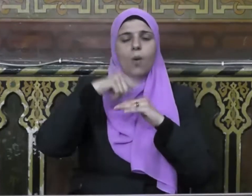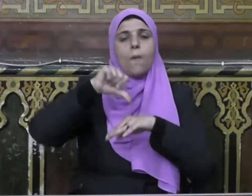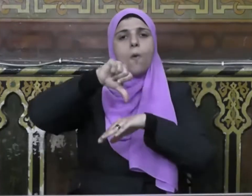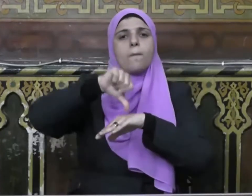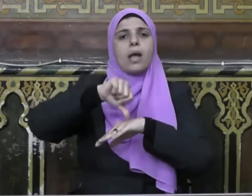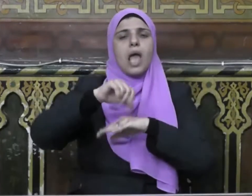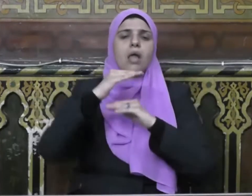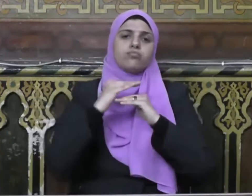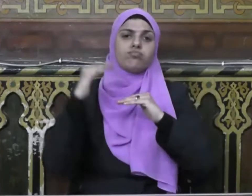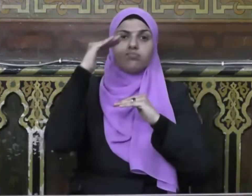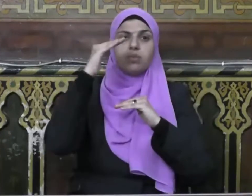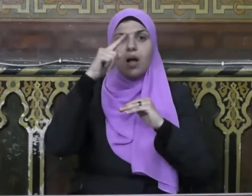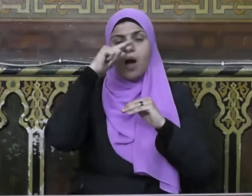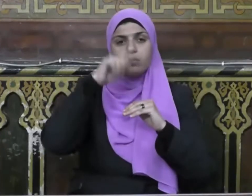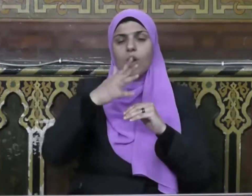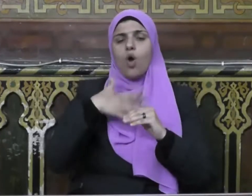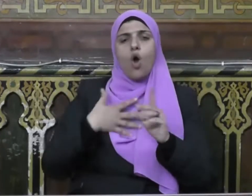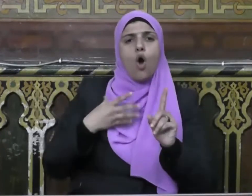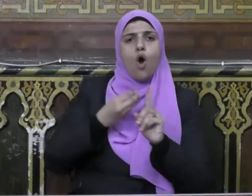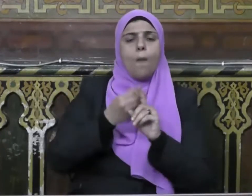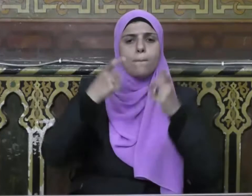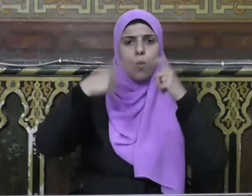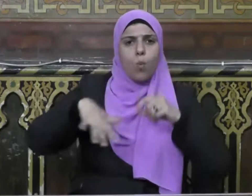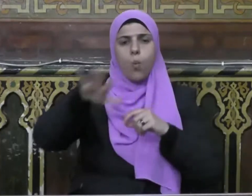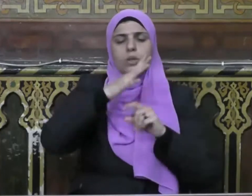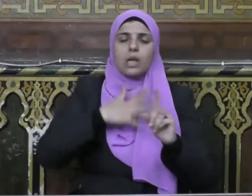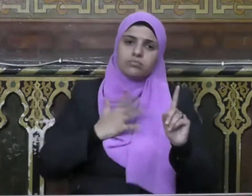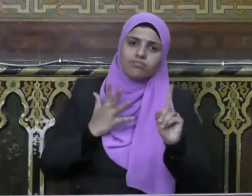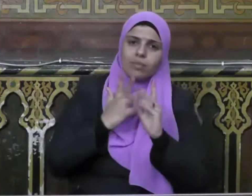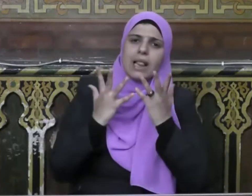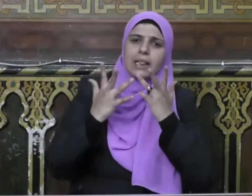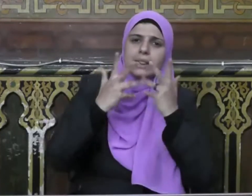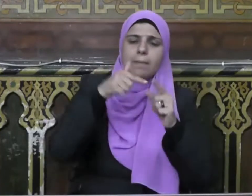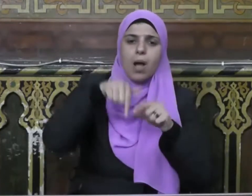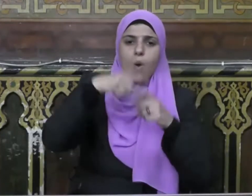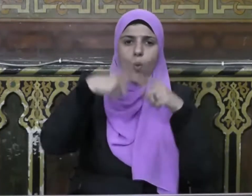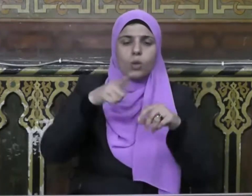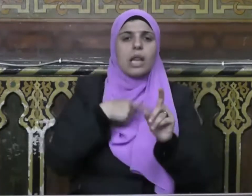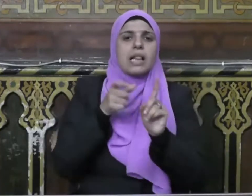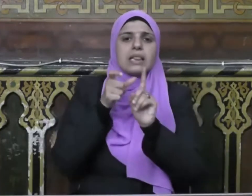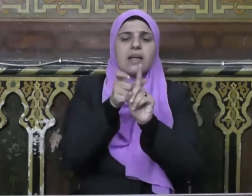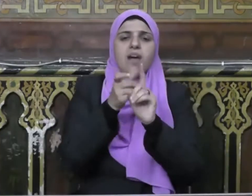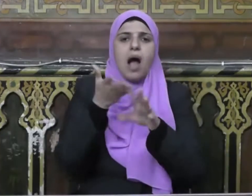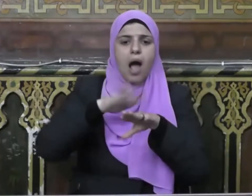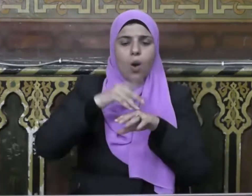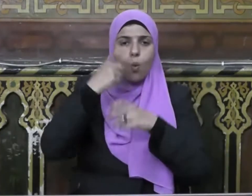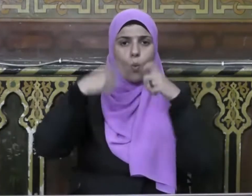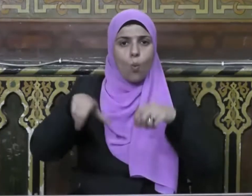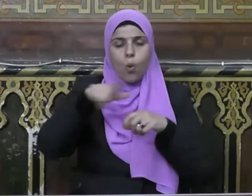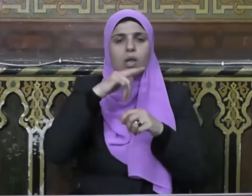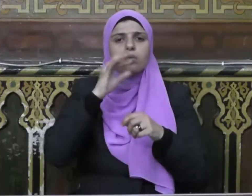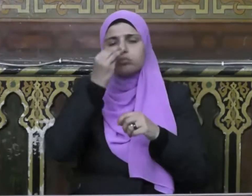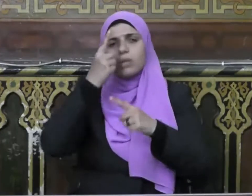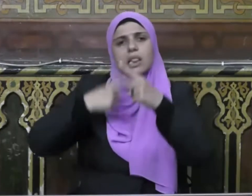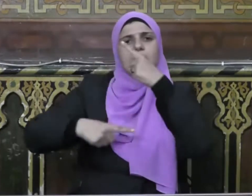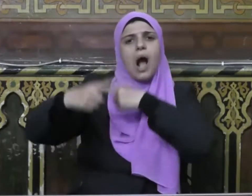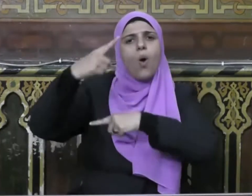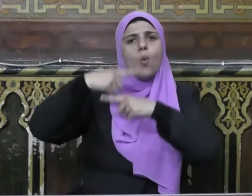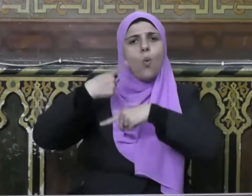قيمة عالية ومكانة سامية فحبه والانتماء إليه والدفاع عنه